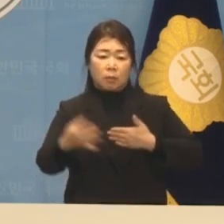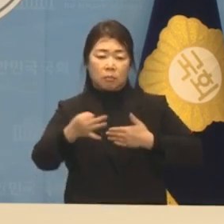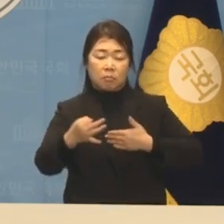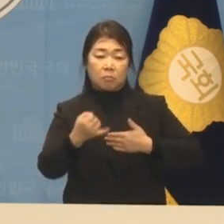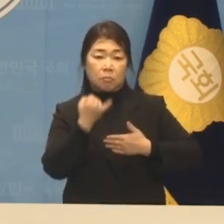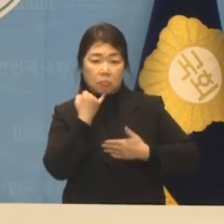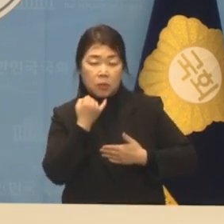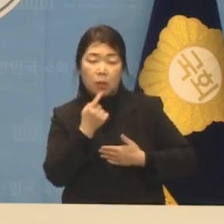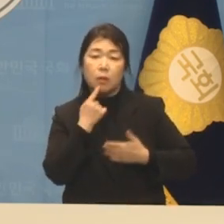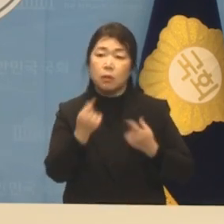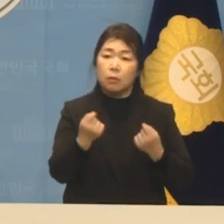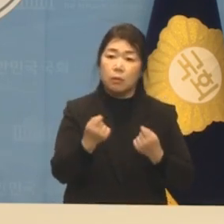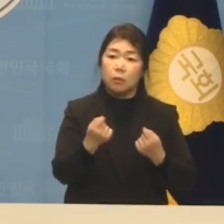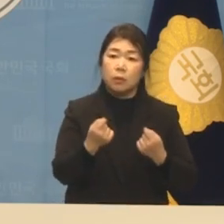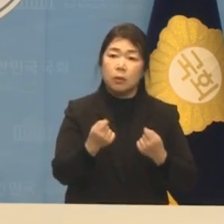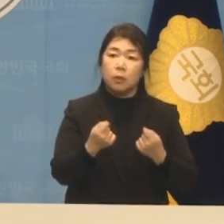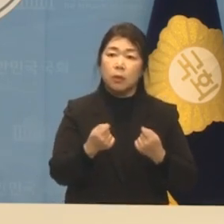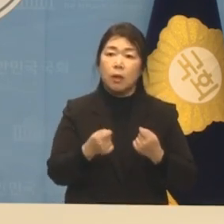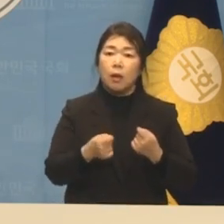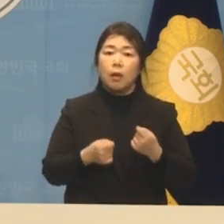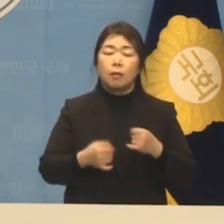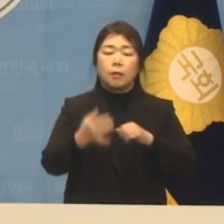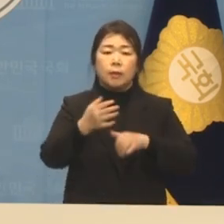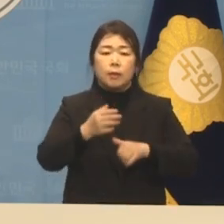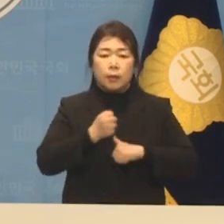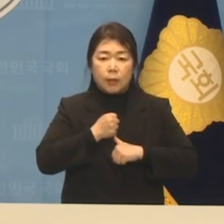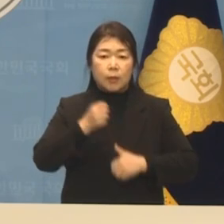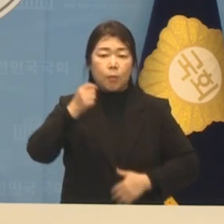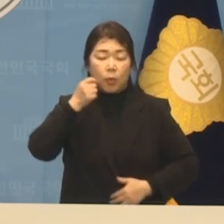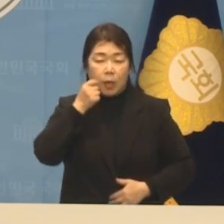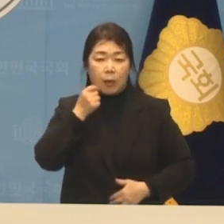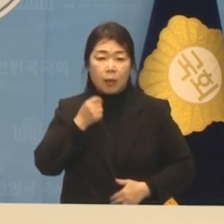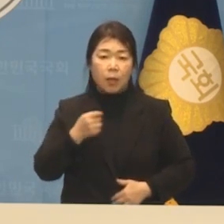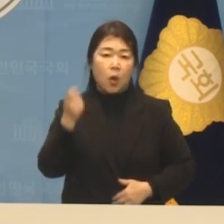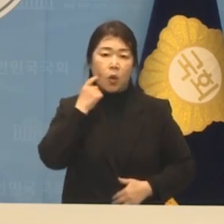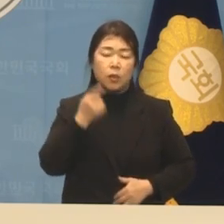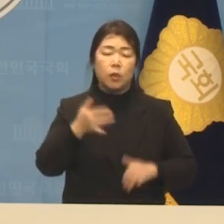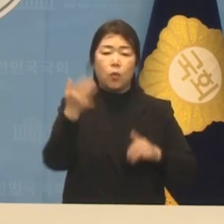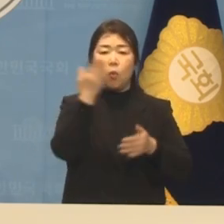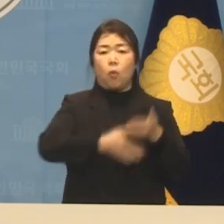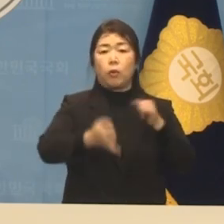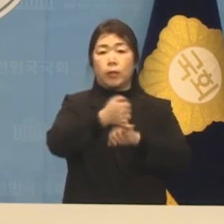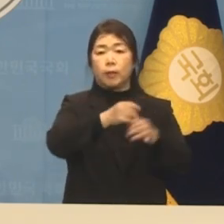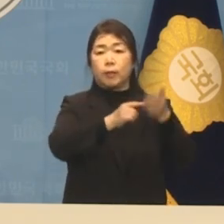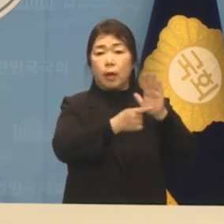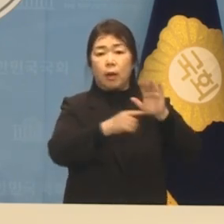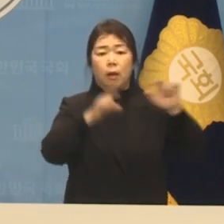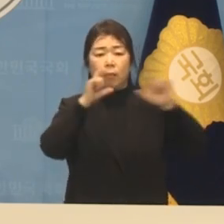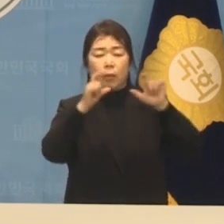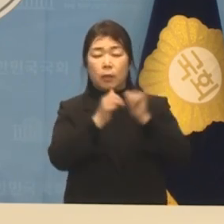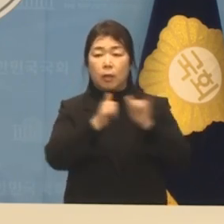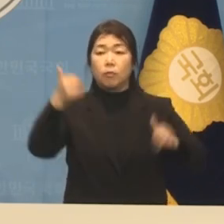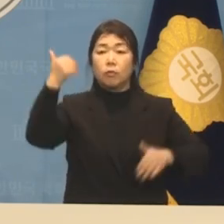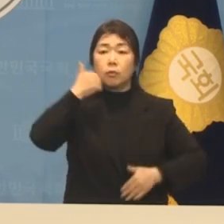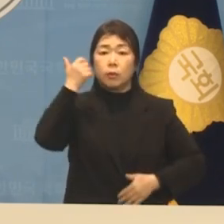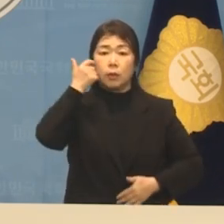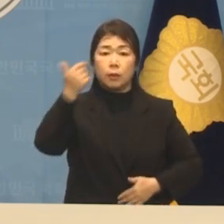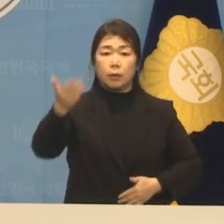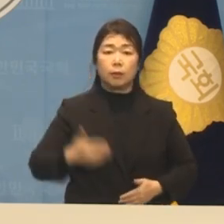곳곳마다 지키지도 못할 총선용 거짓 공약을 남발하는 자가 누구입니까?